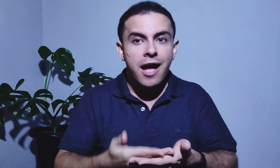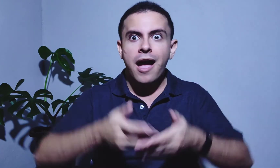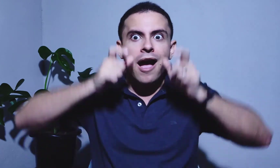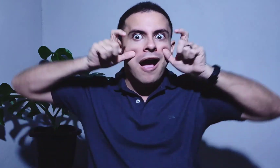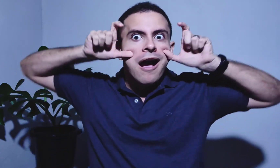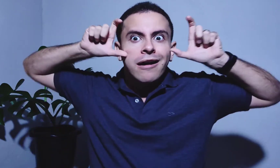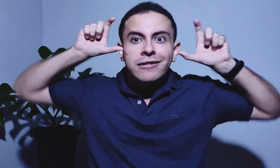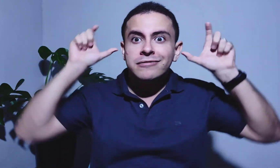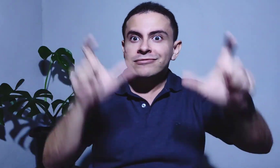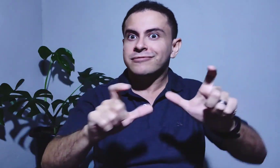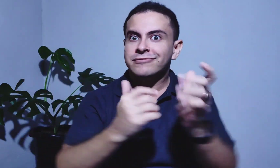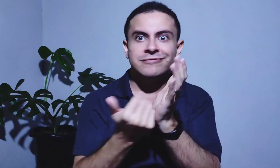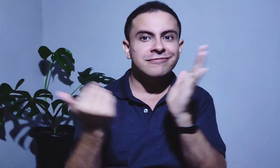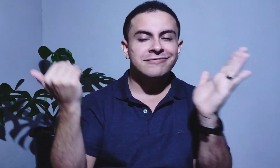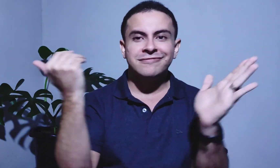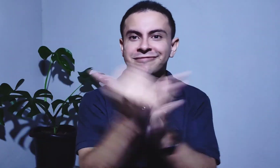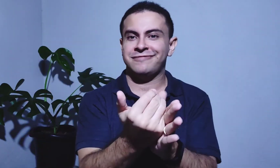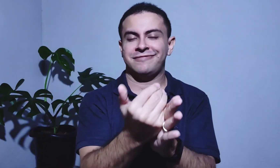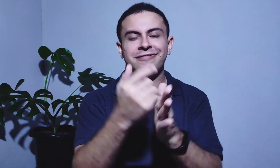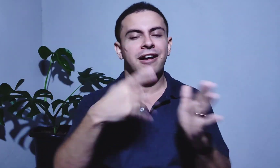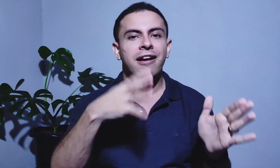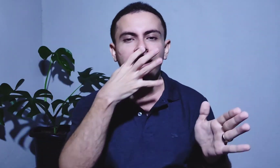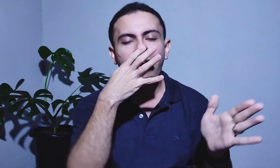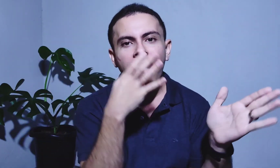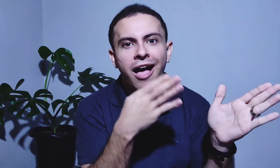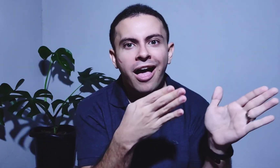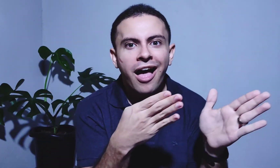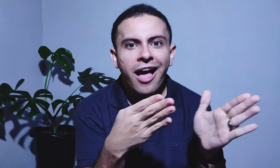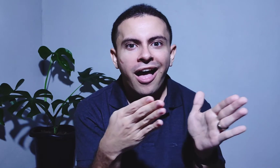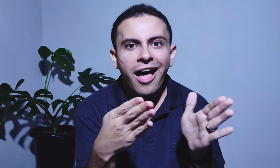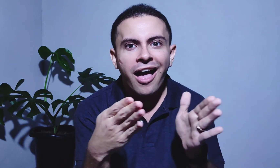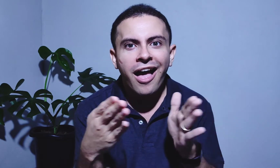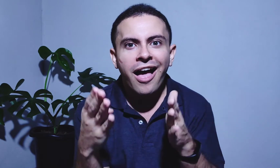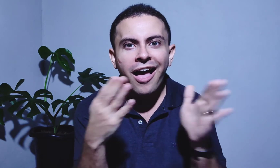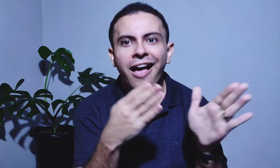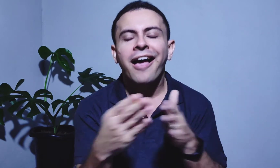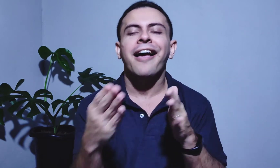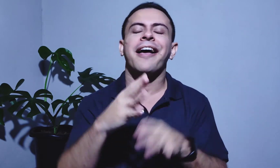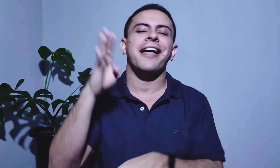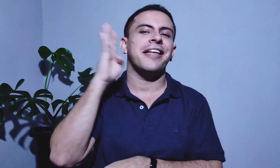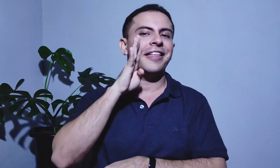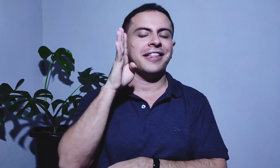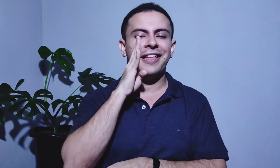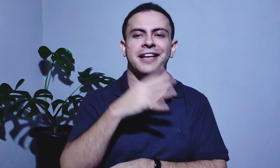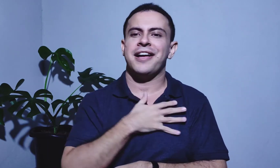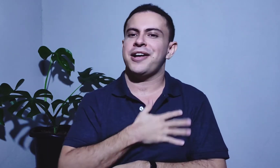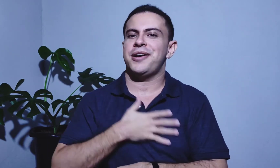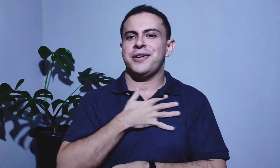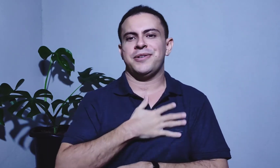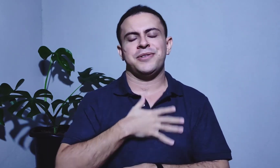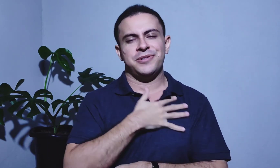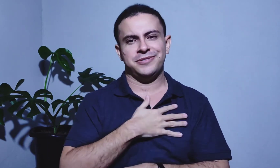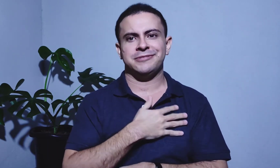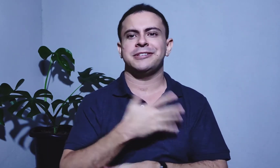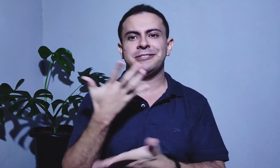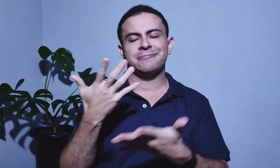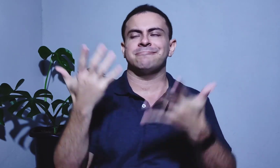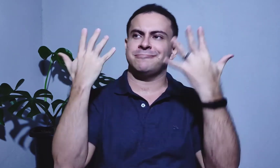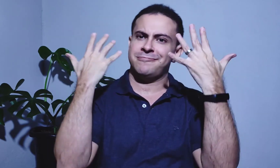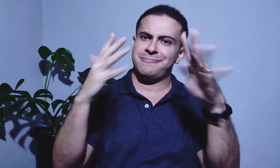interpretação em Libras, o interesse aumentou. Eu assisti o evento todinho. Foi bem legal. Foi muito bom. Então parabéns,